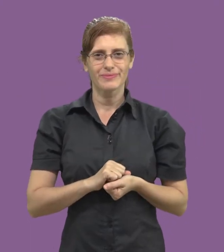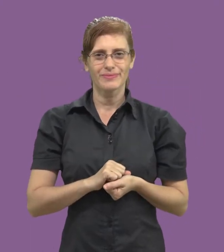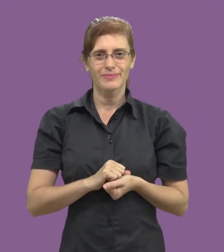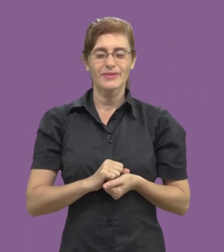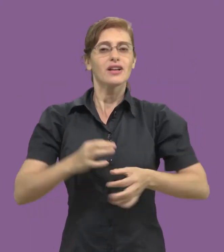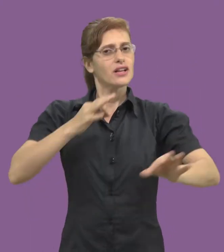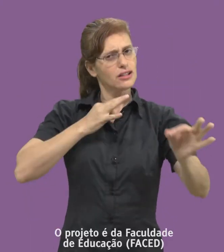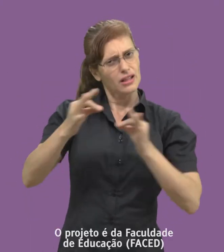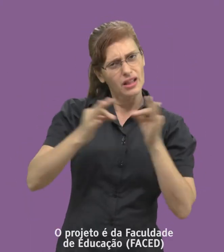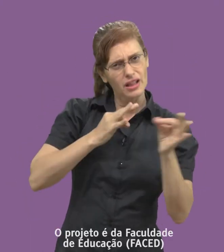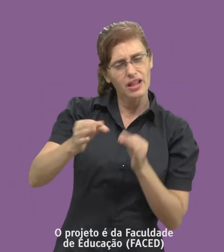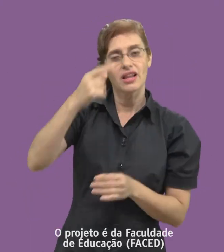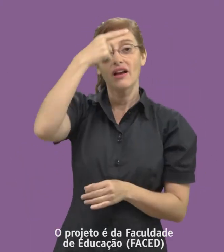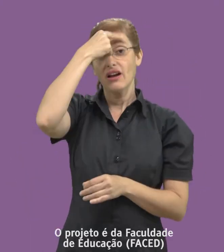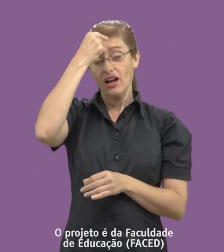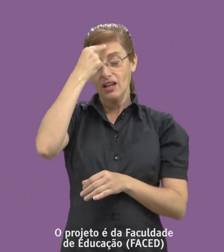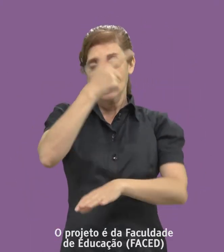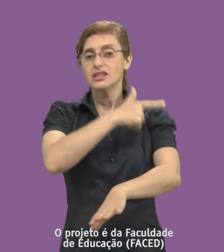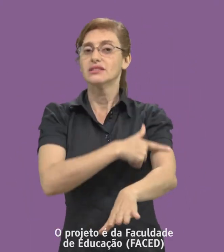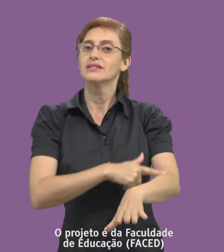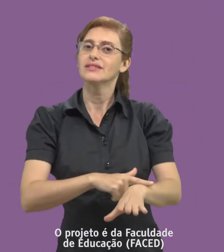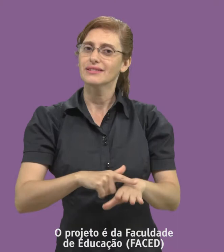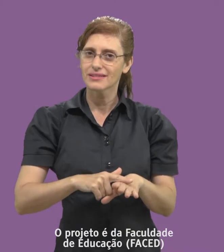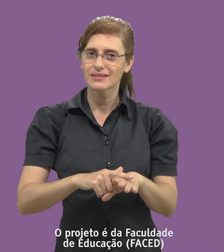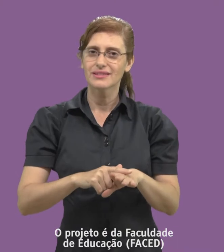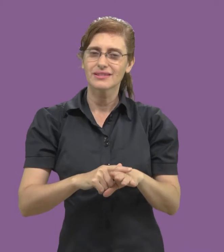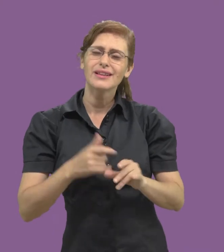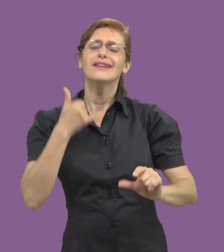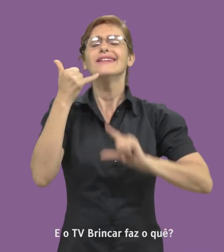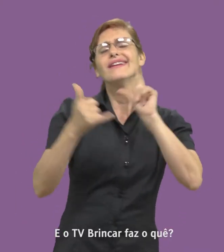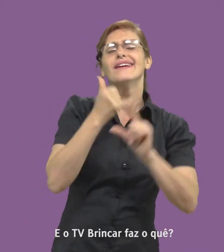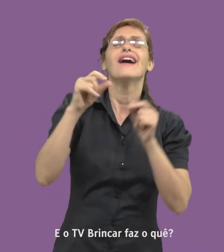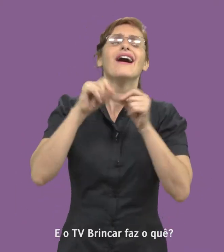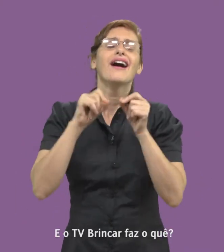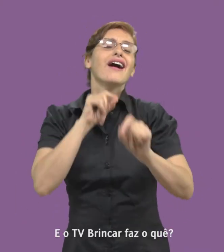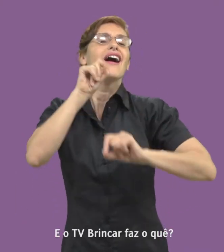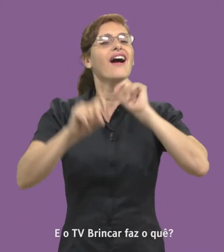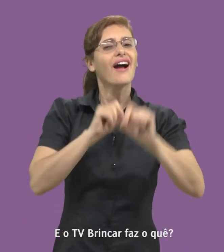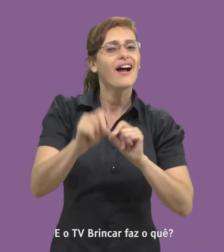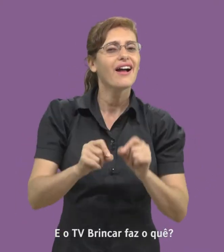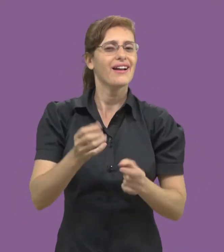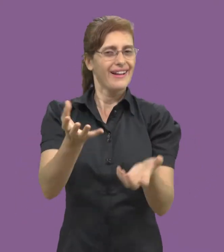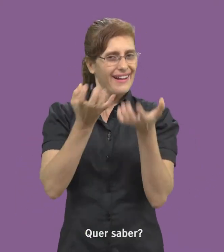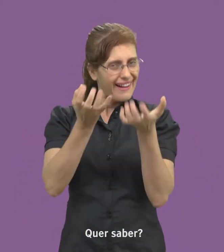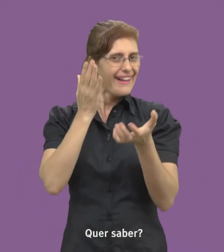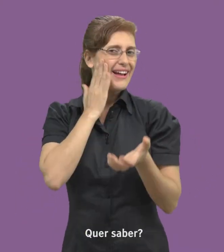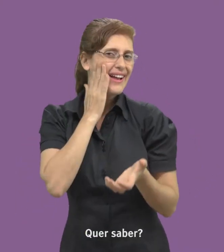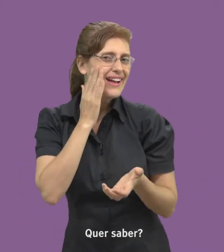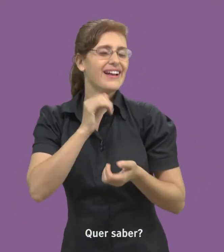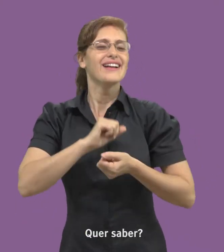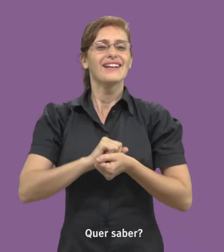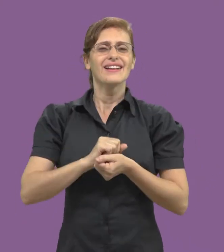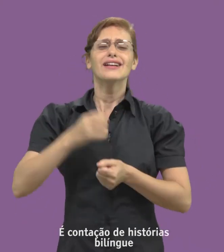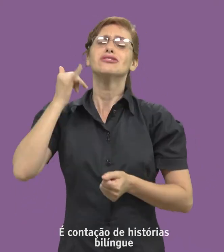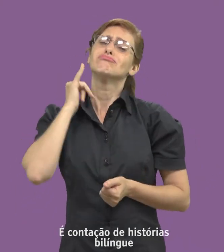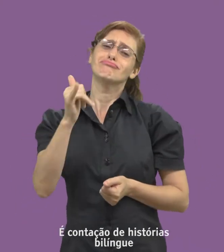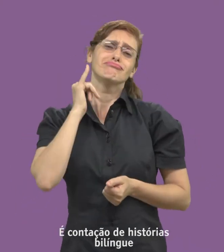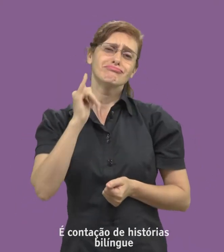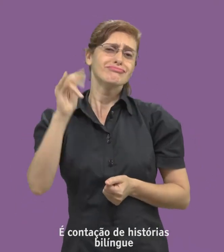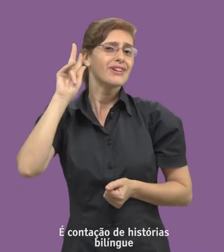O projeto é da Faculdade de Educação. E o TV Brincar faz o quê? Quer saber? É contação de